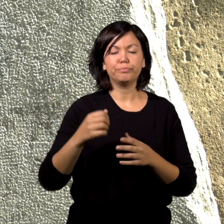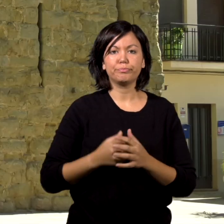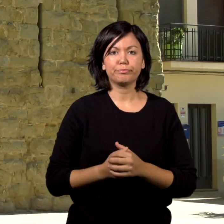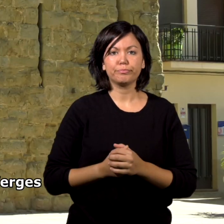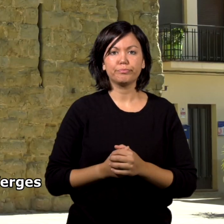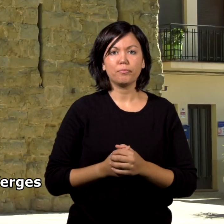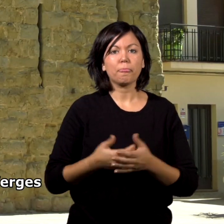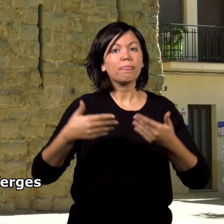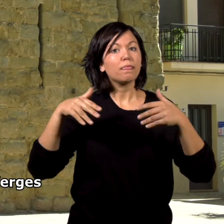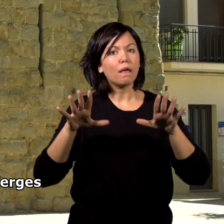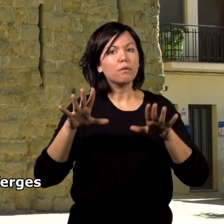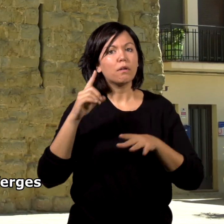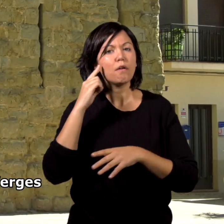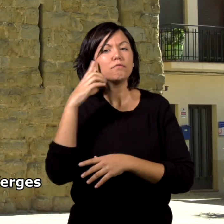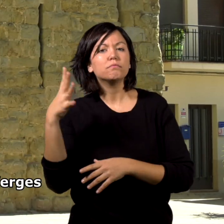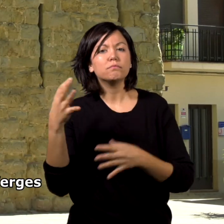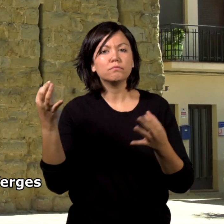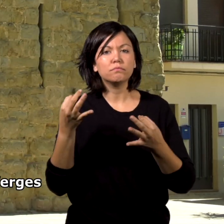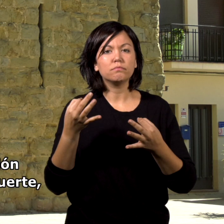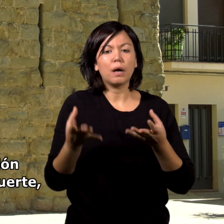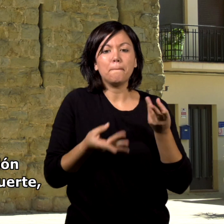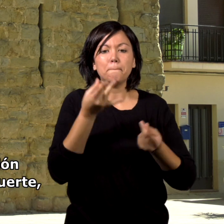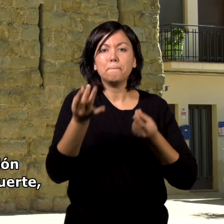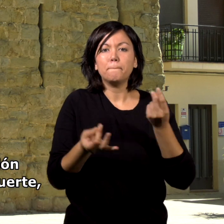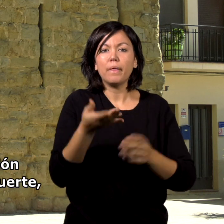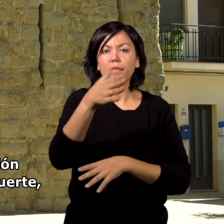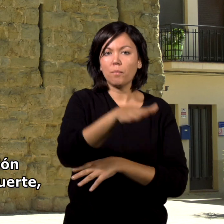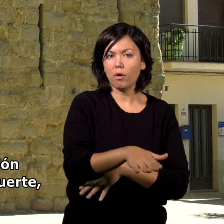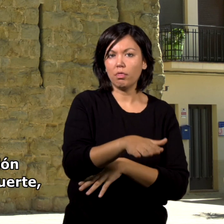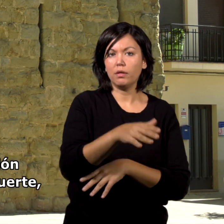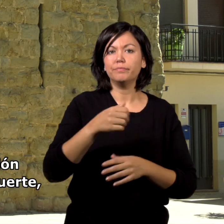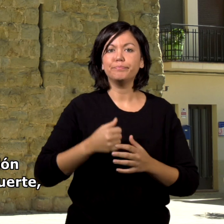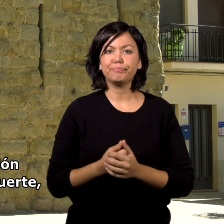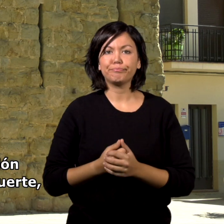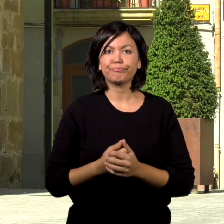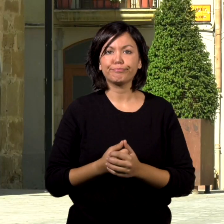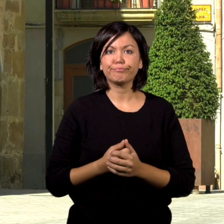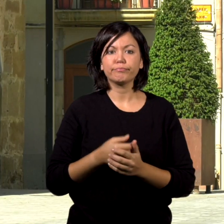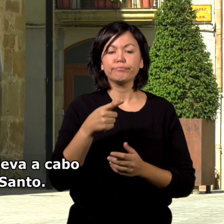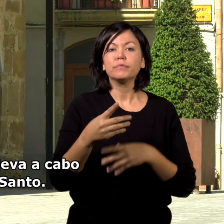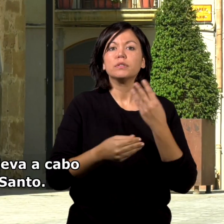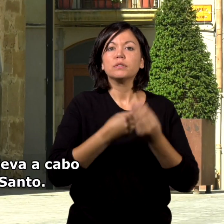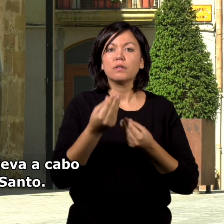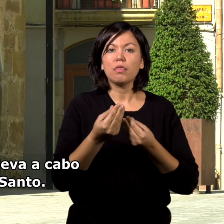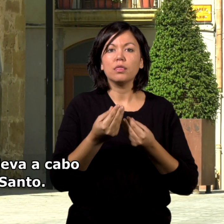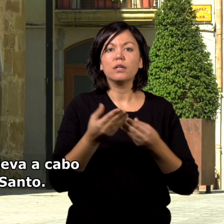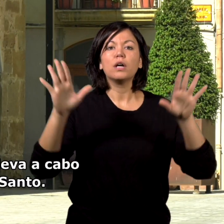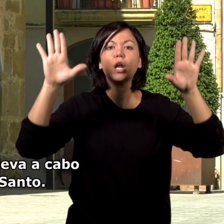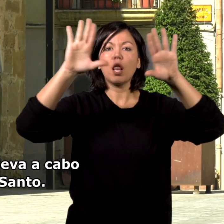Sin embargo, lo más popular de Berges es la escenificación de la Danza de la Muerte, cuya representación se lleva